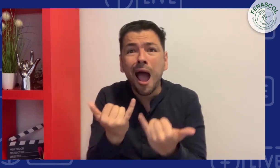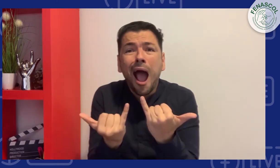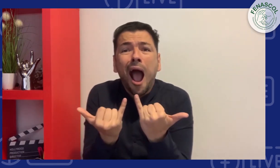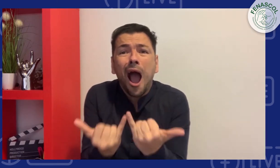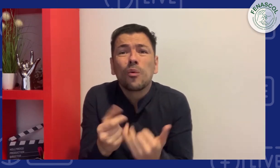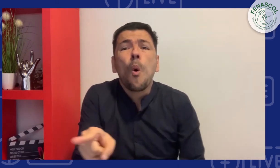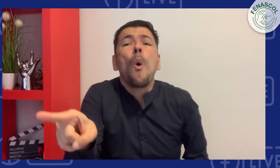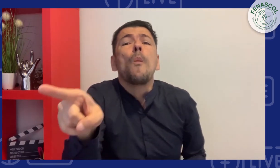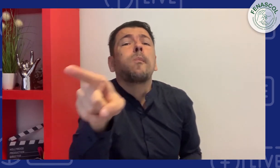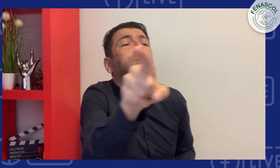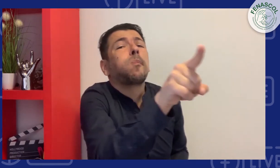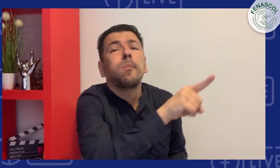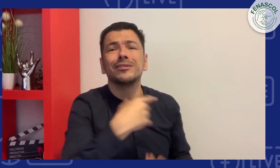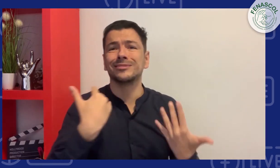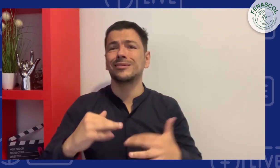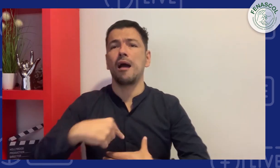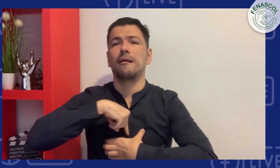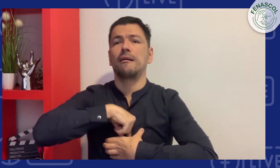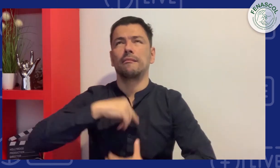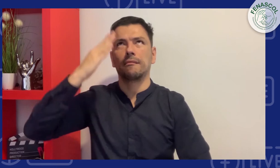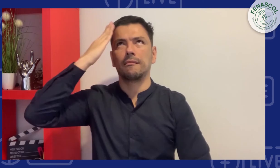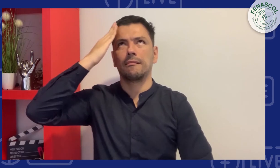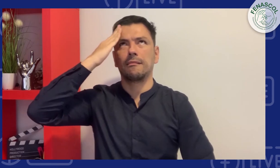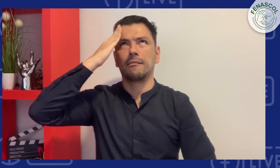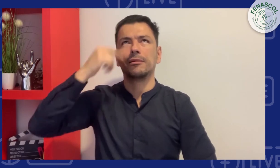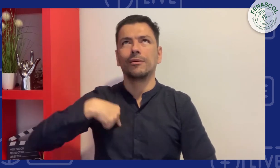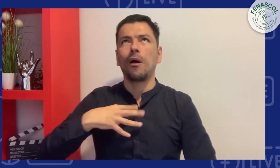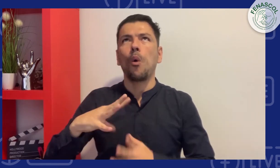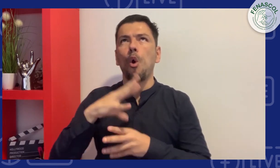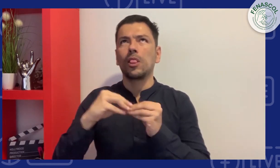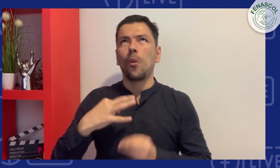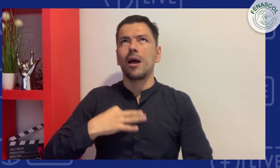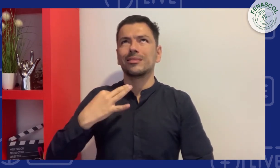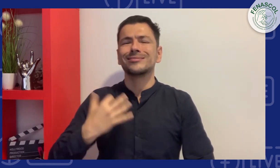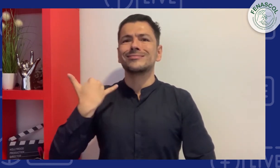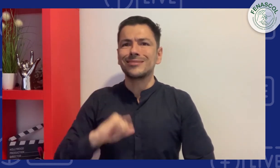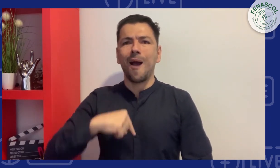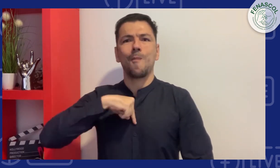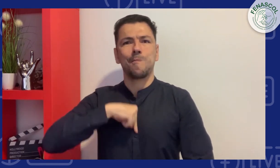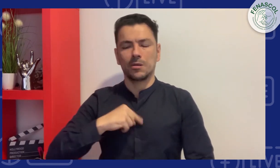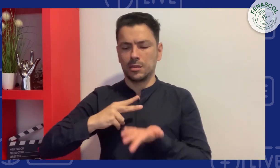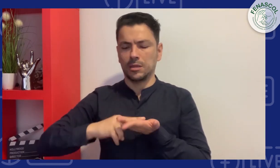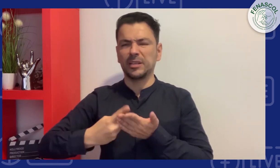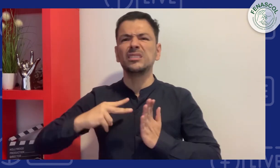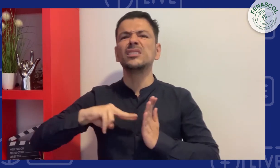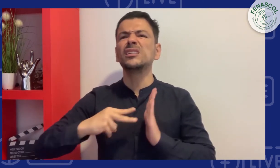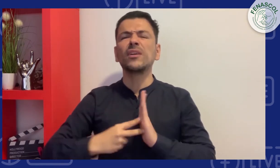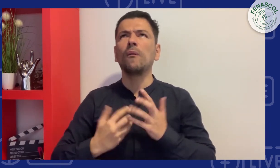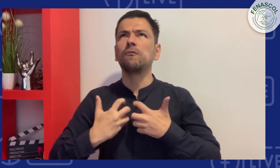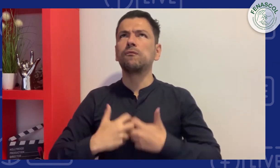correcta. La ética está en nosotros, en cada persona. Conocemos cuál es la función